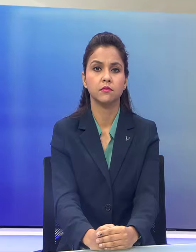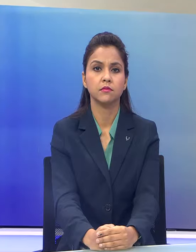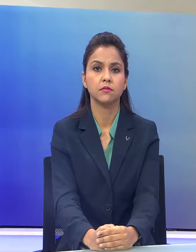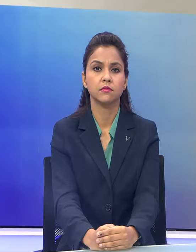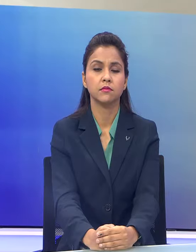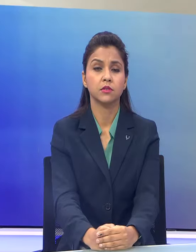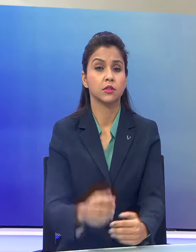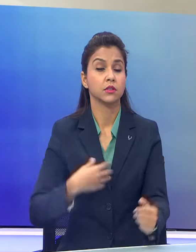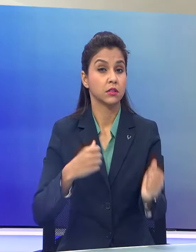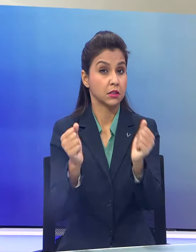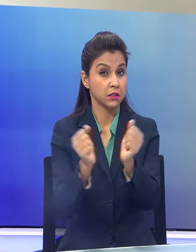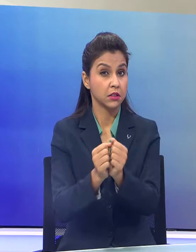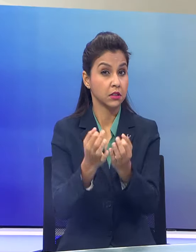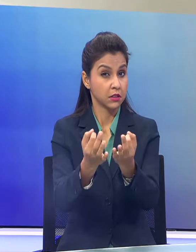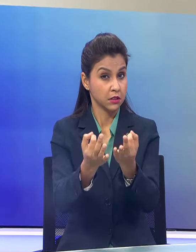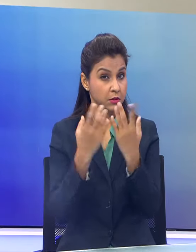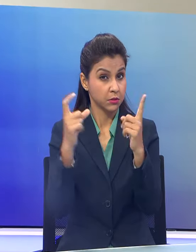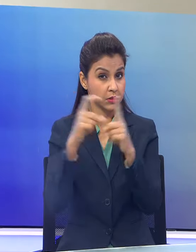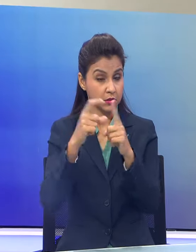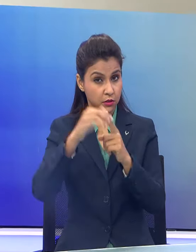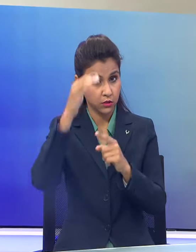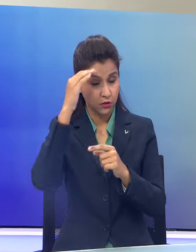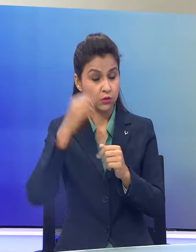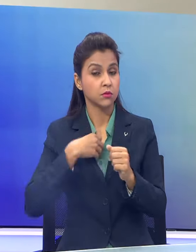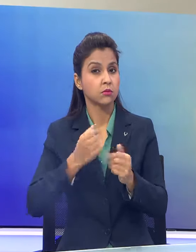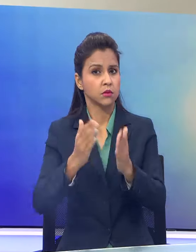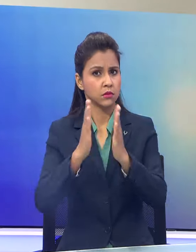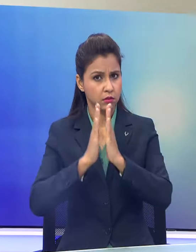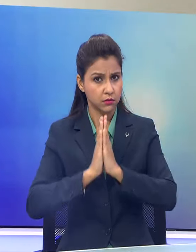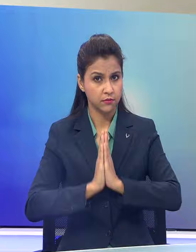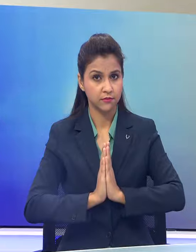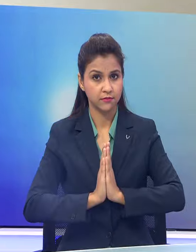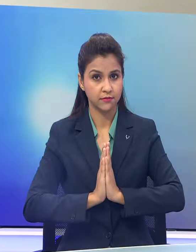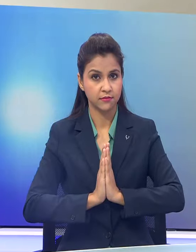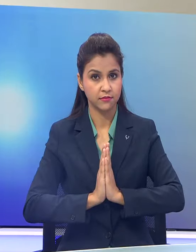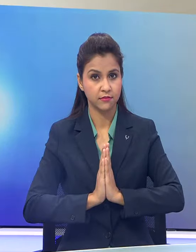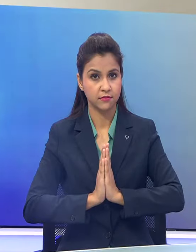और इसके साथ इस विशेश पुल्चन में इतना ही मुझे दीजे जाजर नमस्का